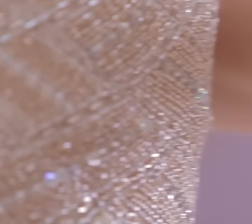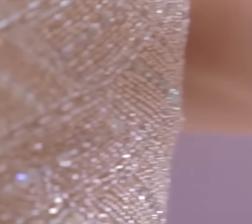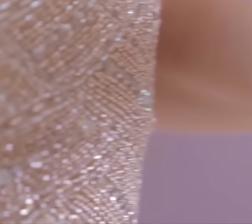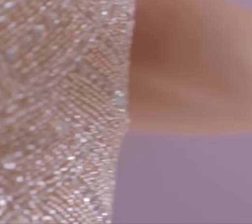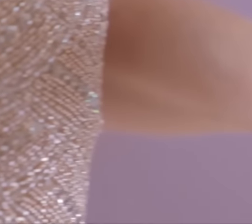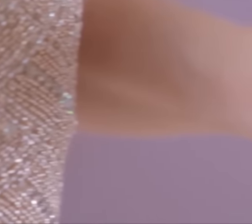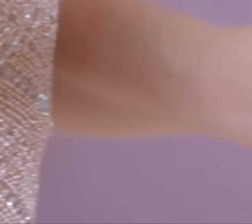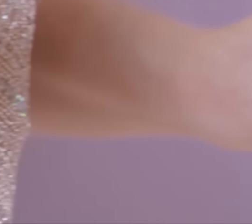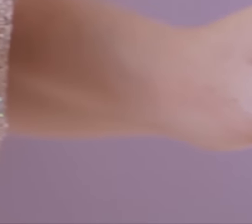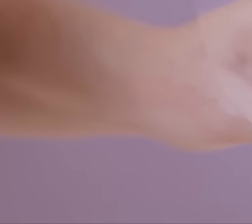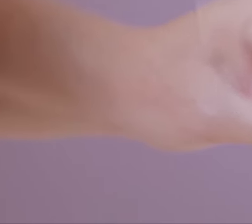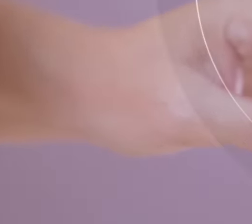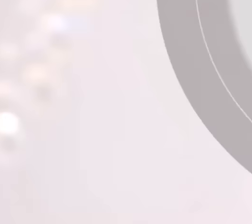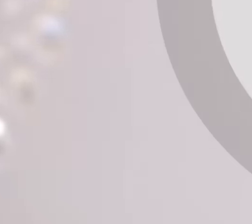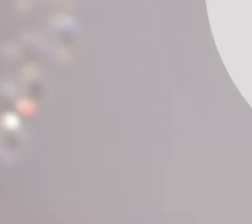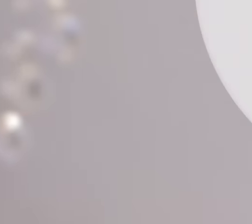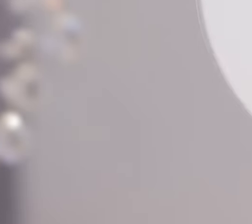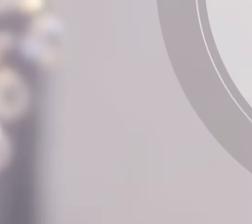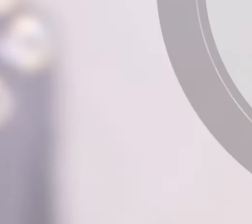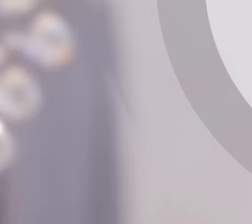Tessa Damasceno